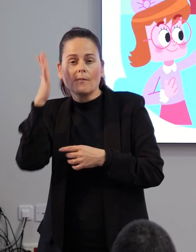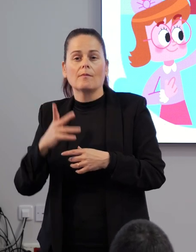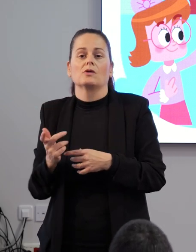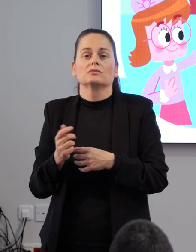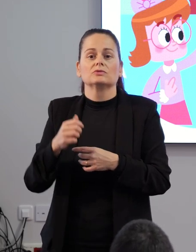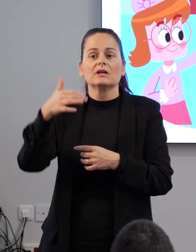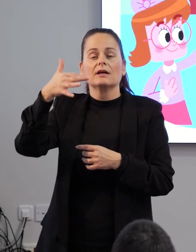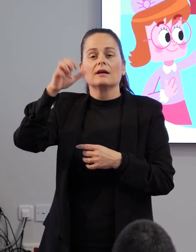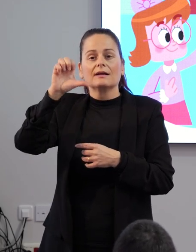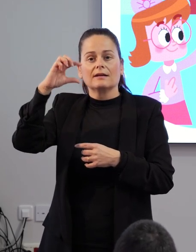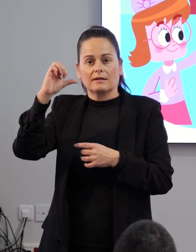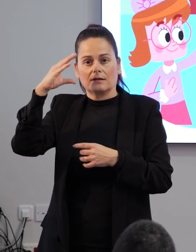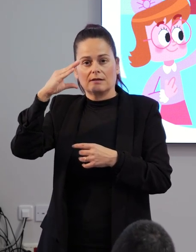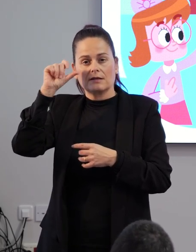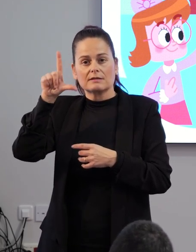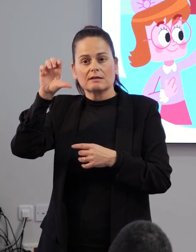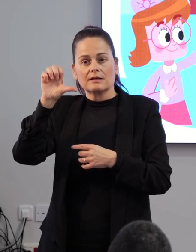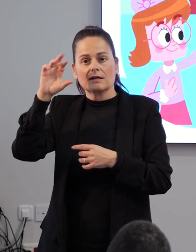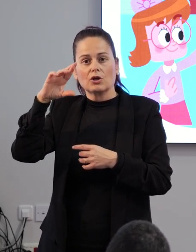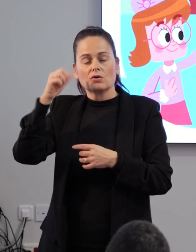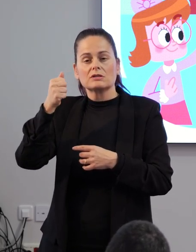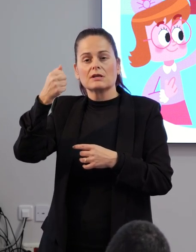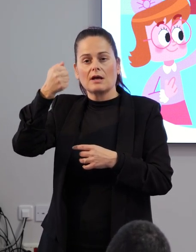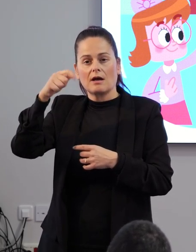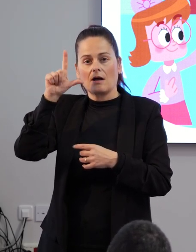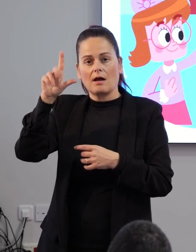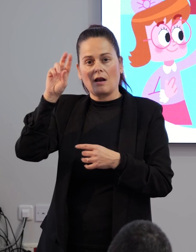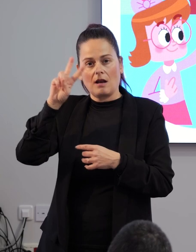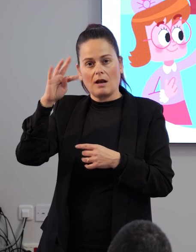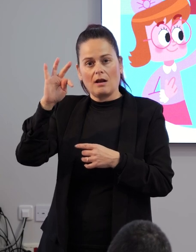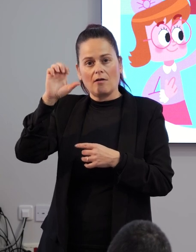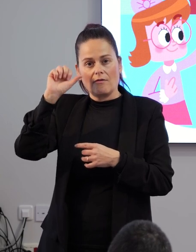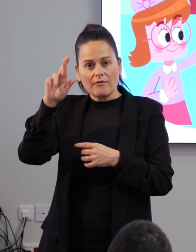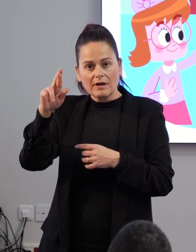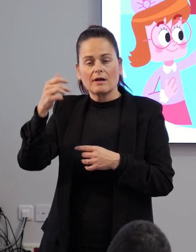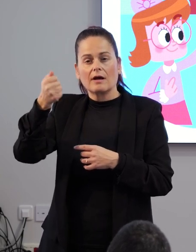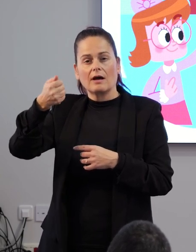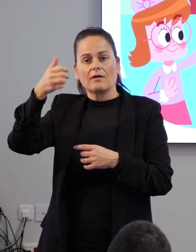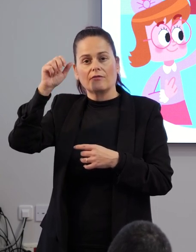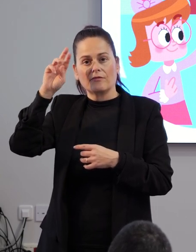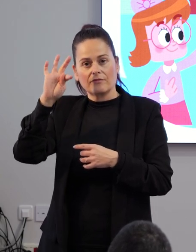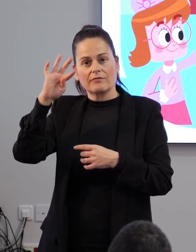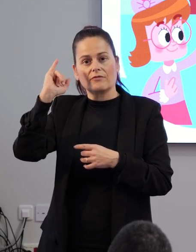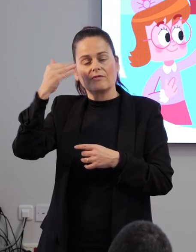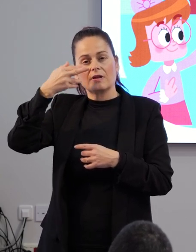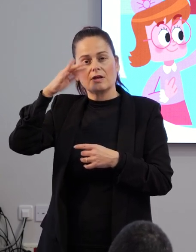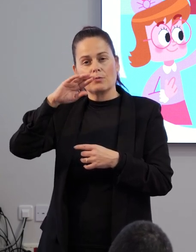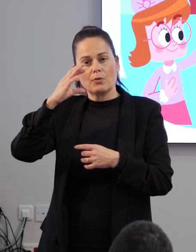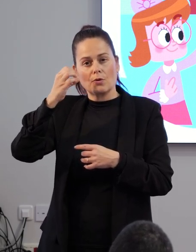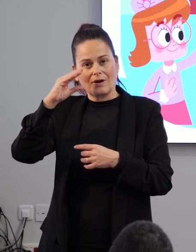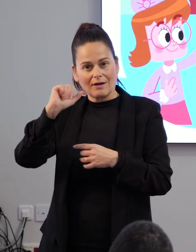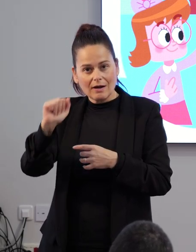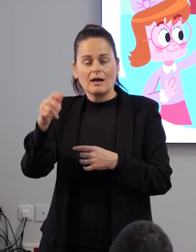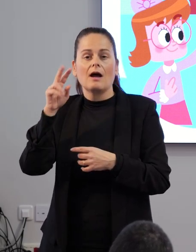Asociación de Esclerosis Múltiple, Alcer Sureste, Afibrocar, Asido, Asorcar,